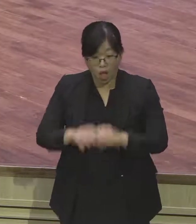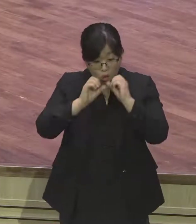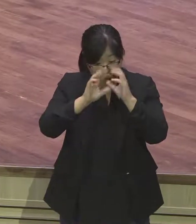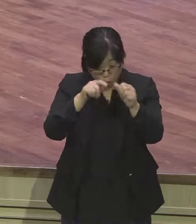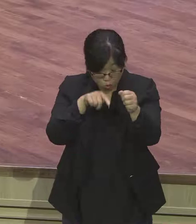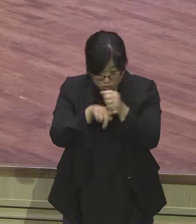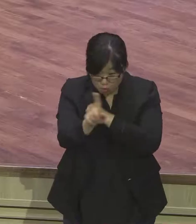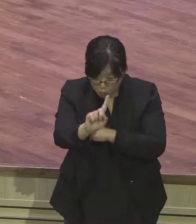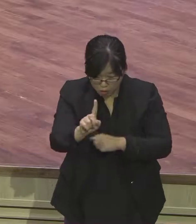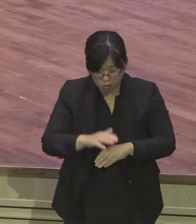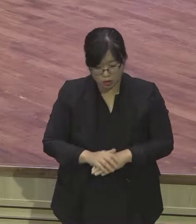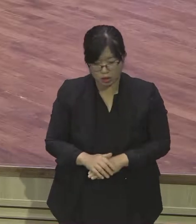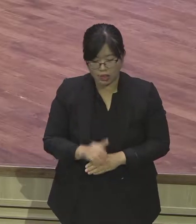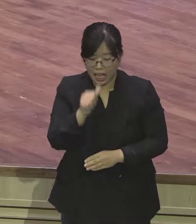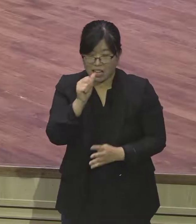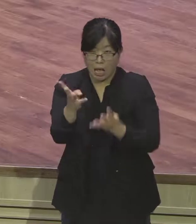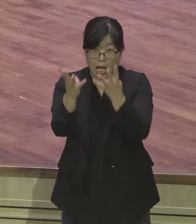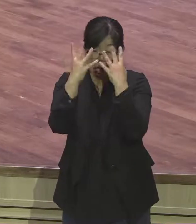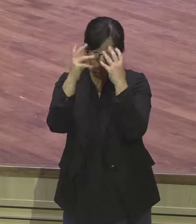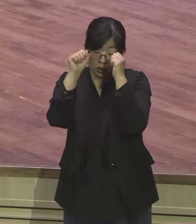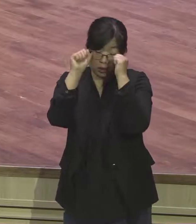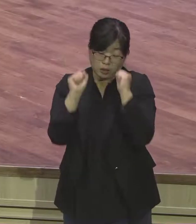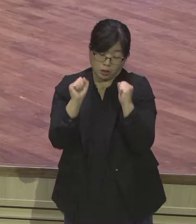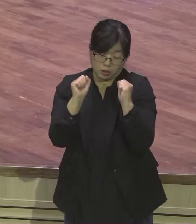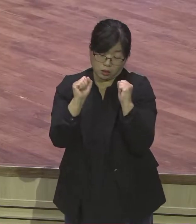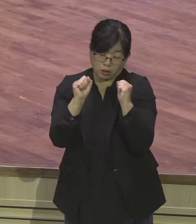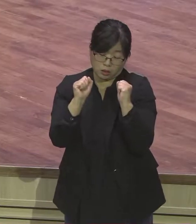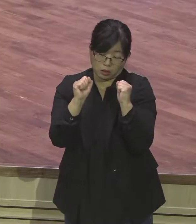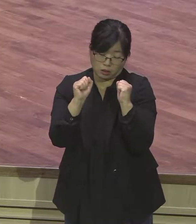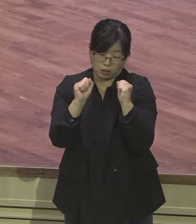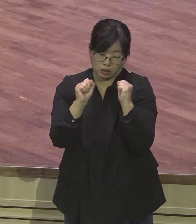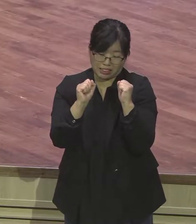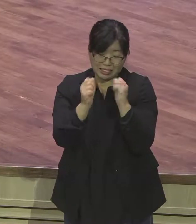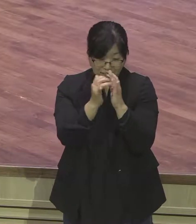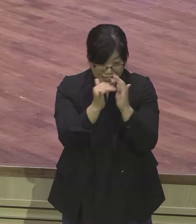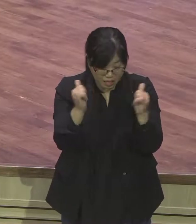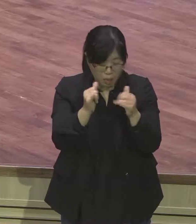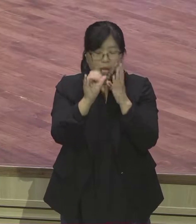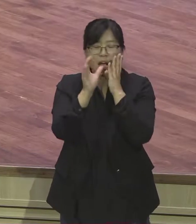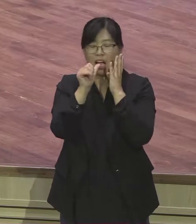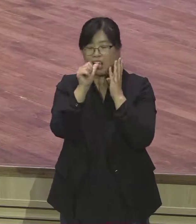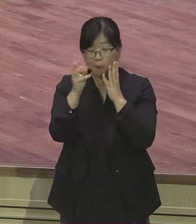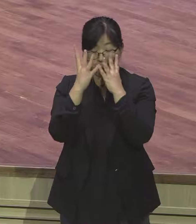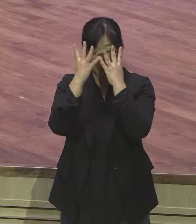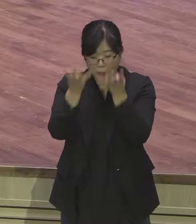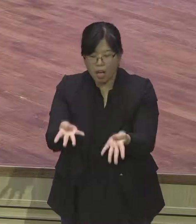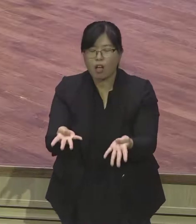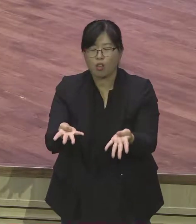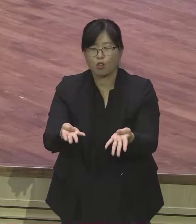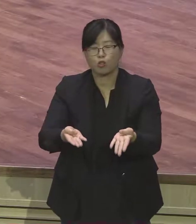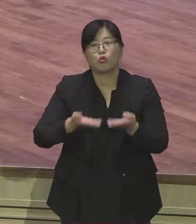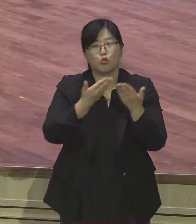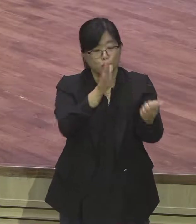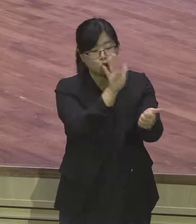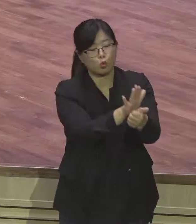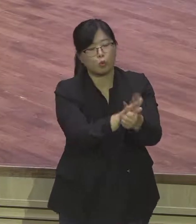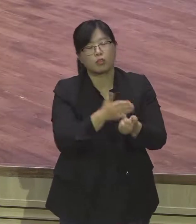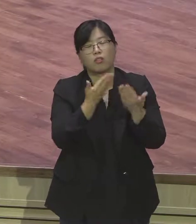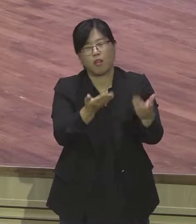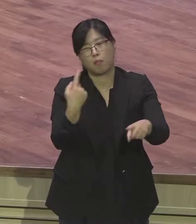아니 여러분 지금 독방에 말해요 교도소 청송교도소 독방에 사형 받은 사람이 있는데 그